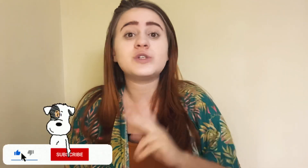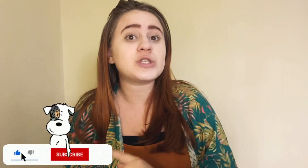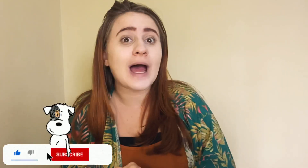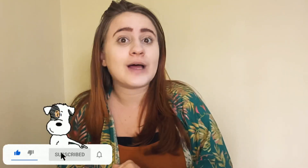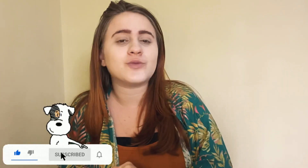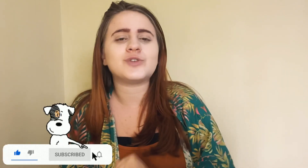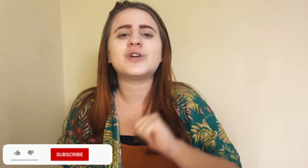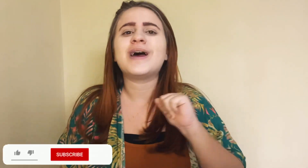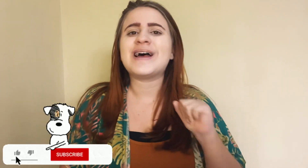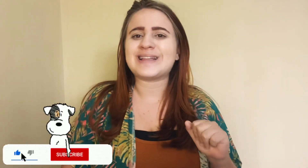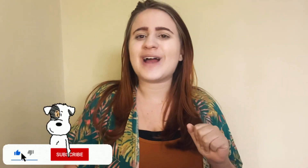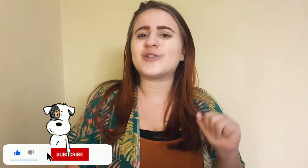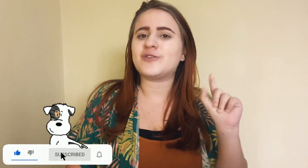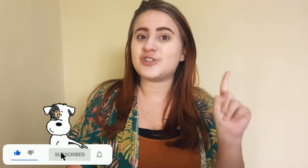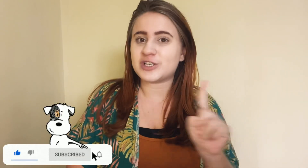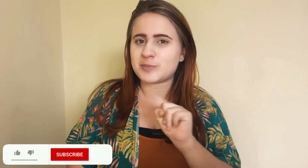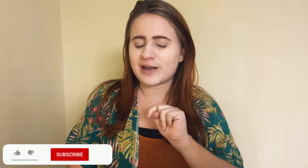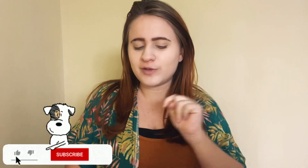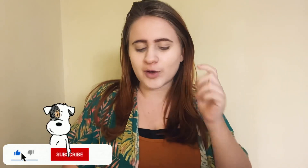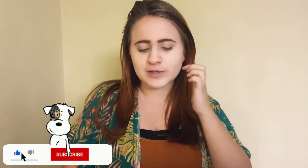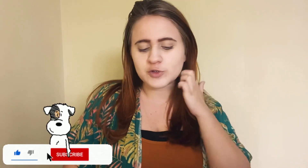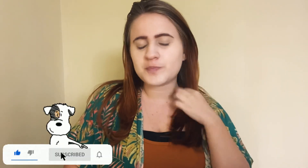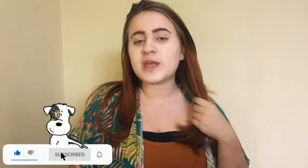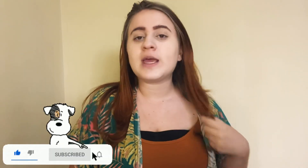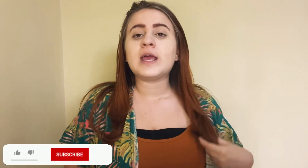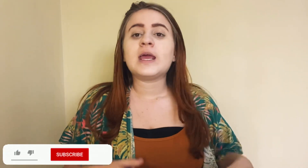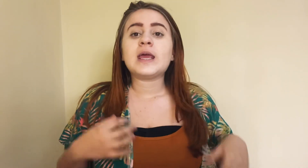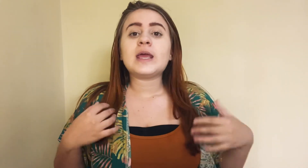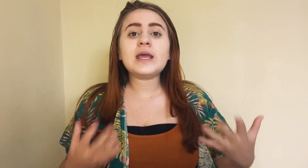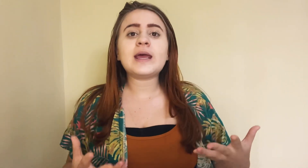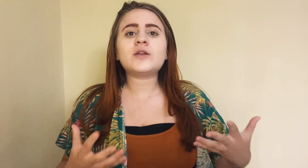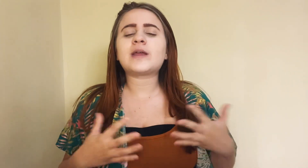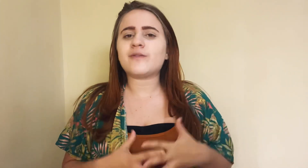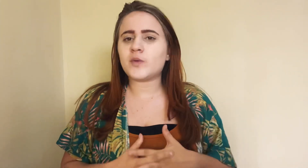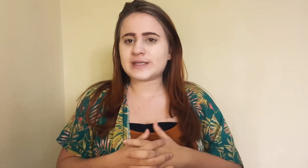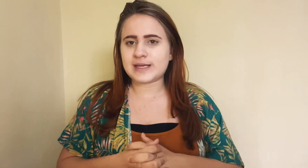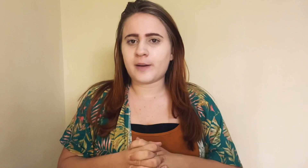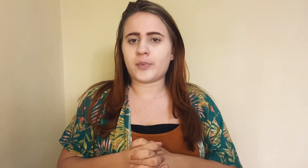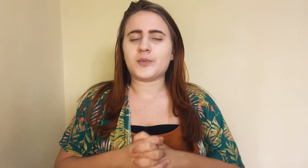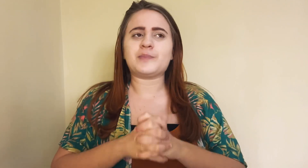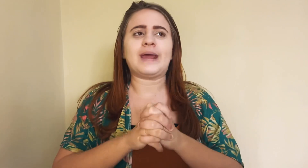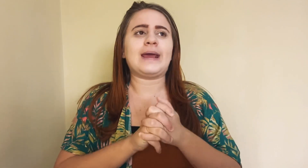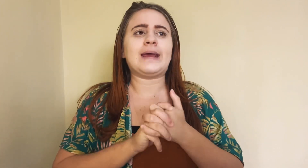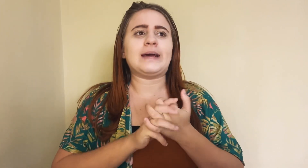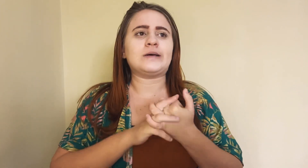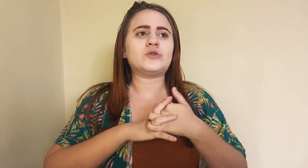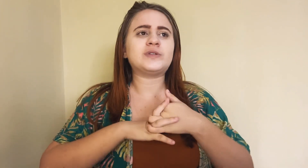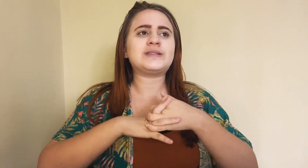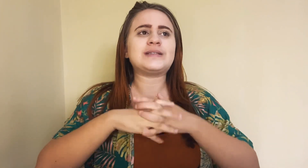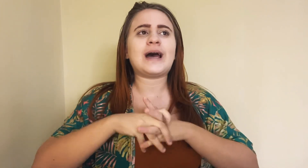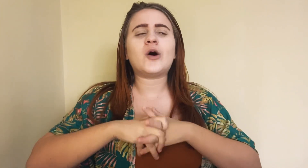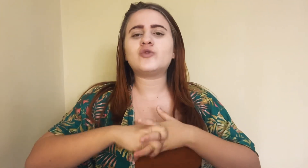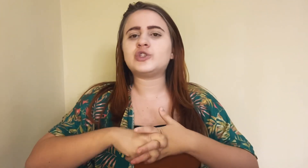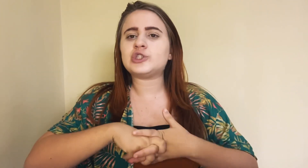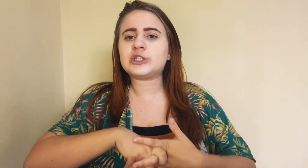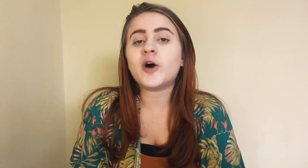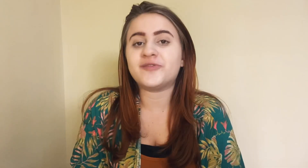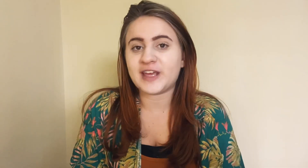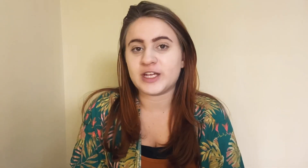estados, tá? Que eu tenho dicas maravilhosas. E aí, quer ver um exemplo? É o sinal de cor verde.